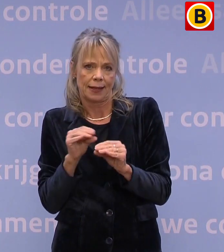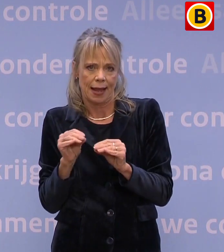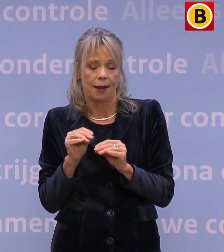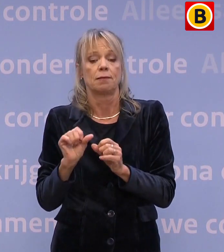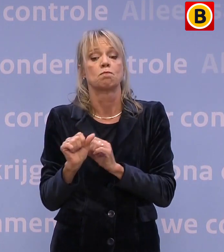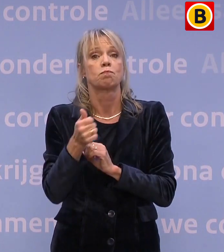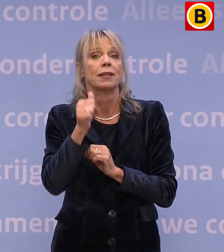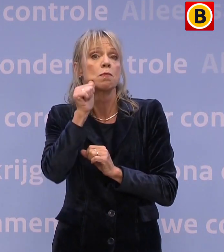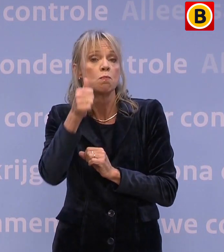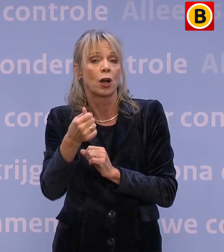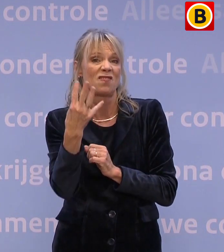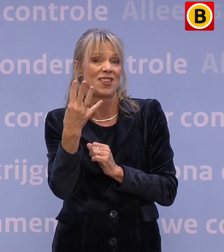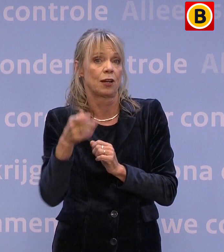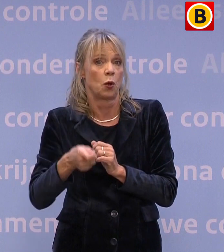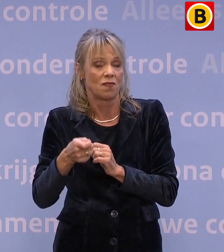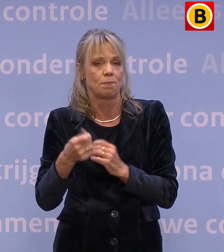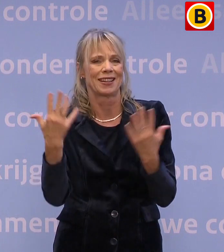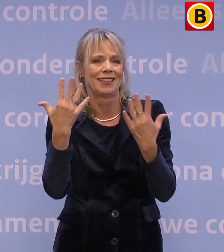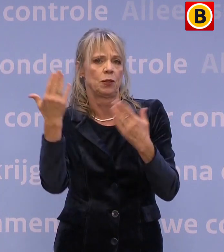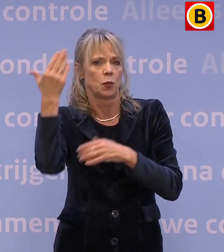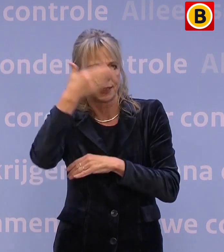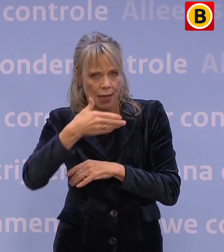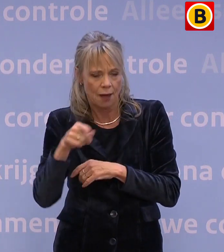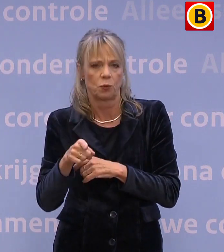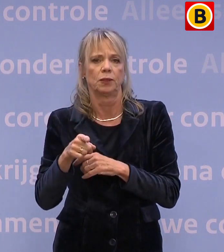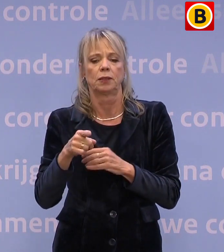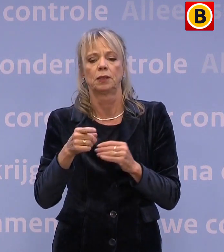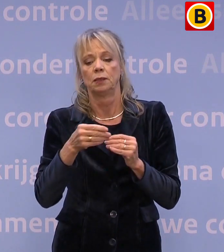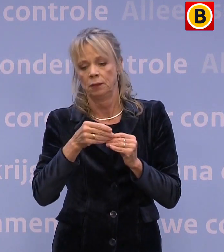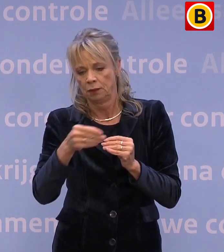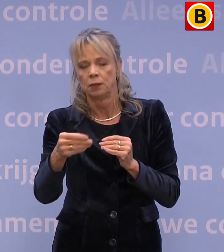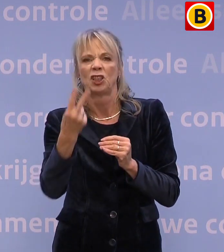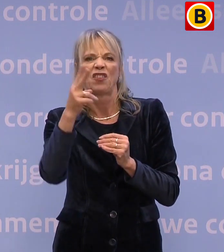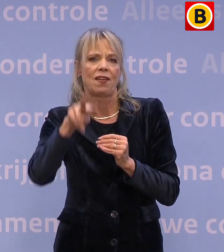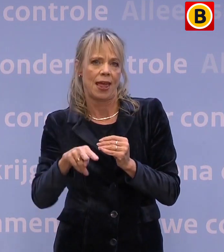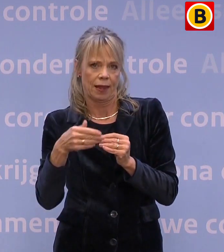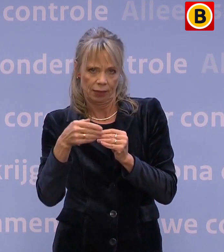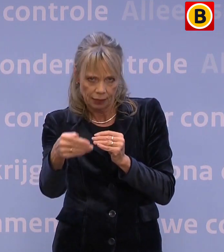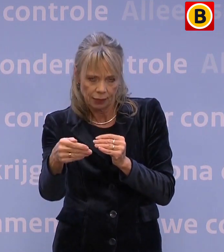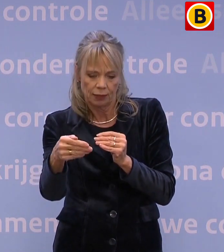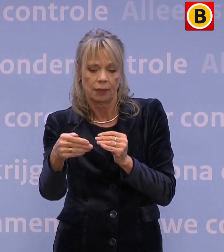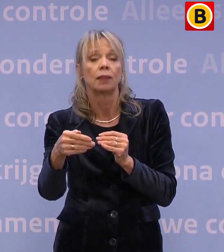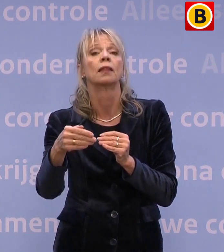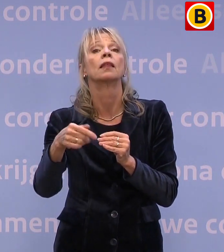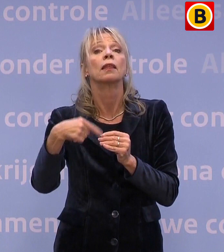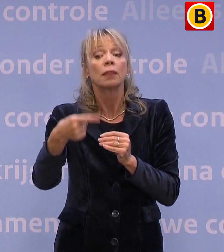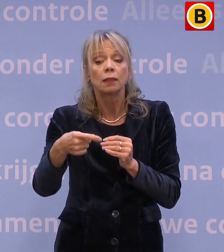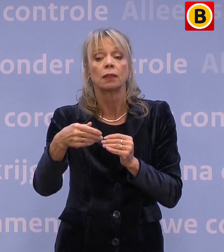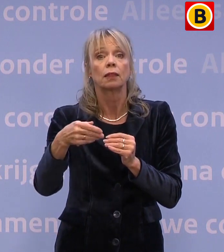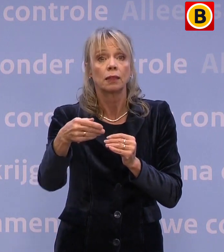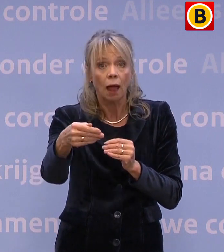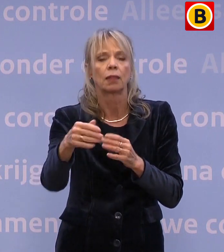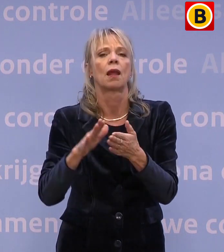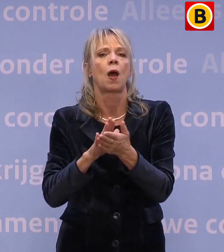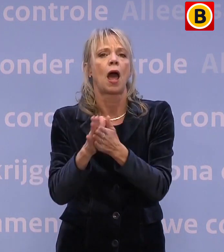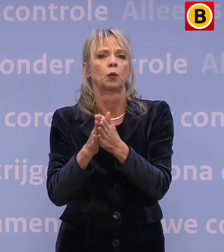woensdag 4 november om 10 uur s'avonds en heeft een looptijd van twee weken. Daarna gaan we automatisch